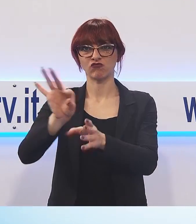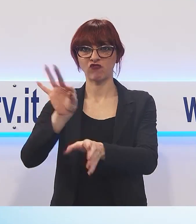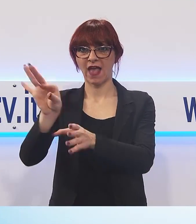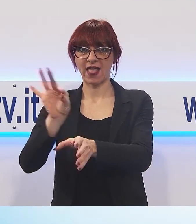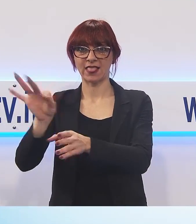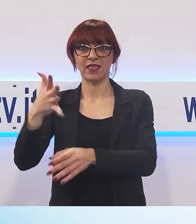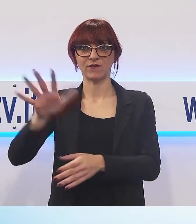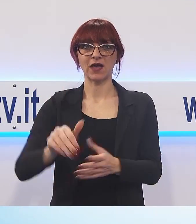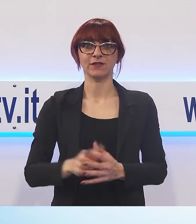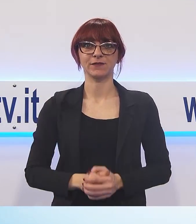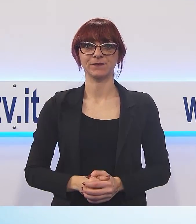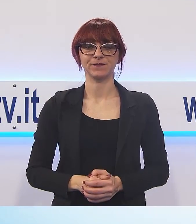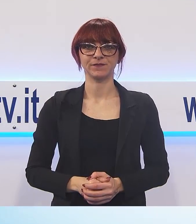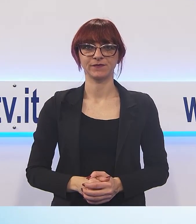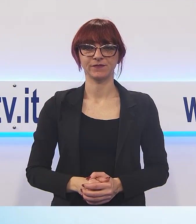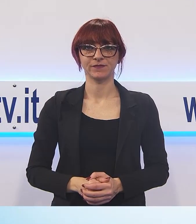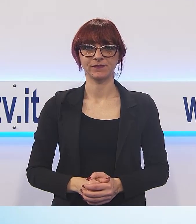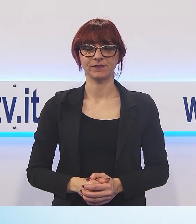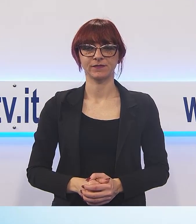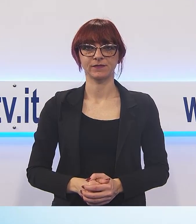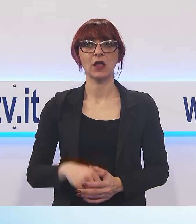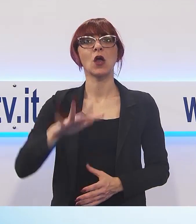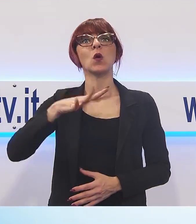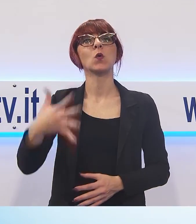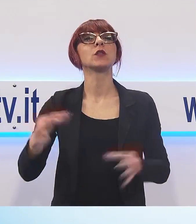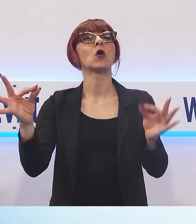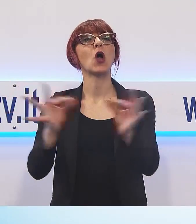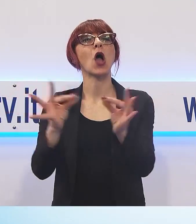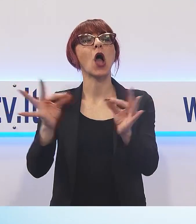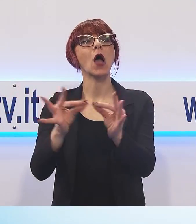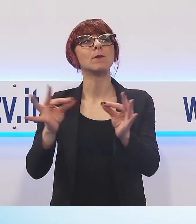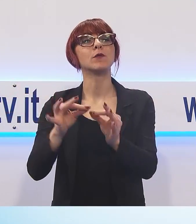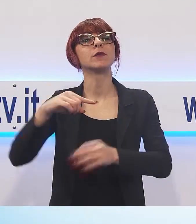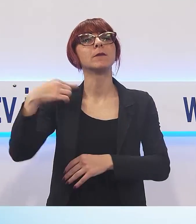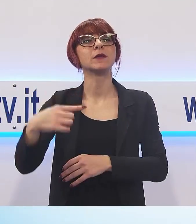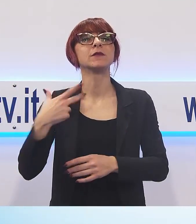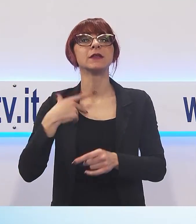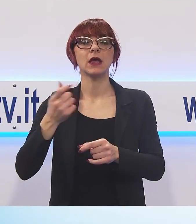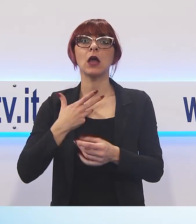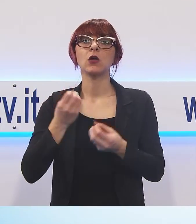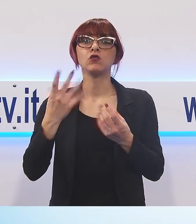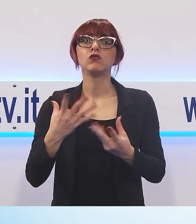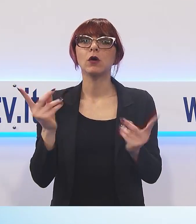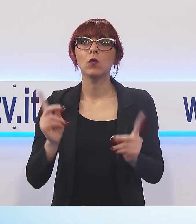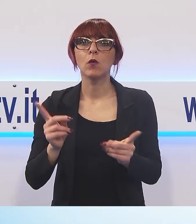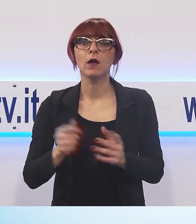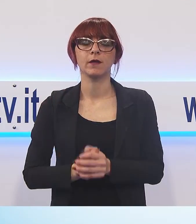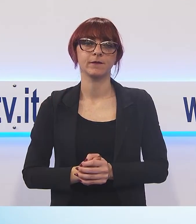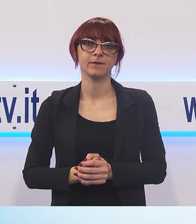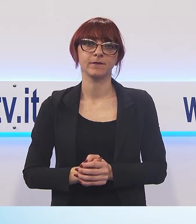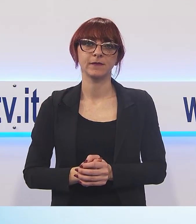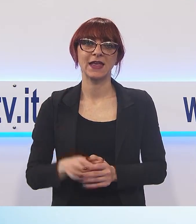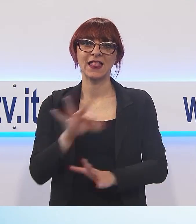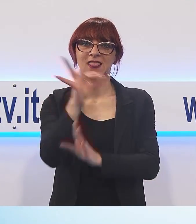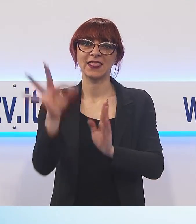estate. La quinta finale di Mifaisganascia, il Barzellettiere di Lucca, andrà in scena venerdì 30 novembre con